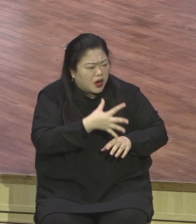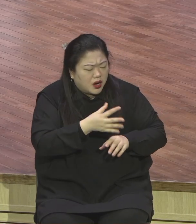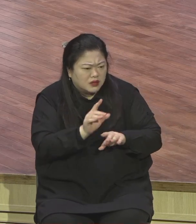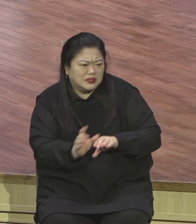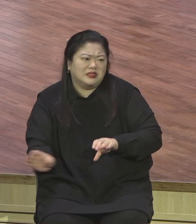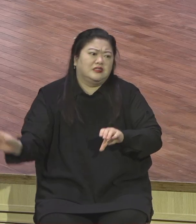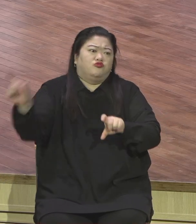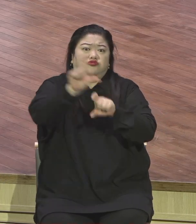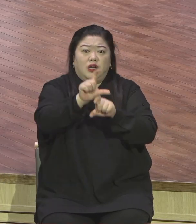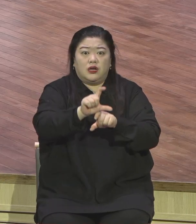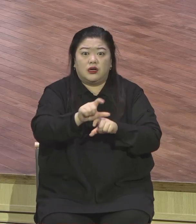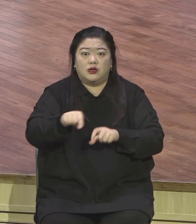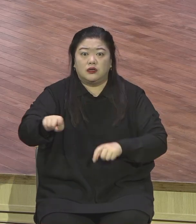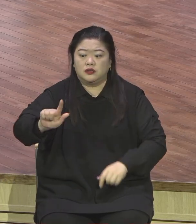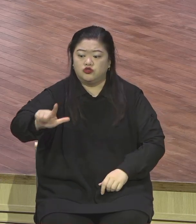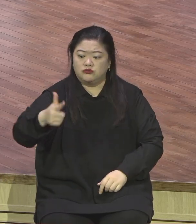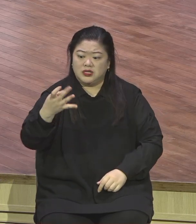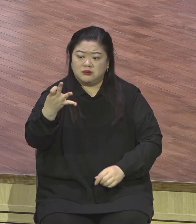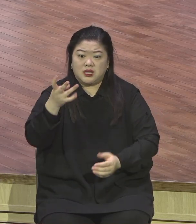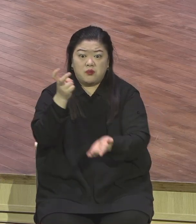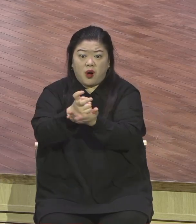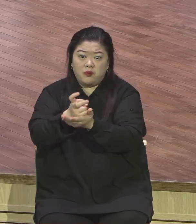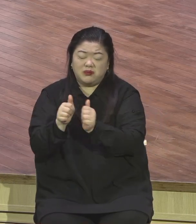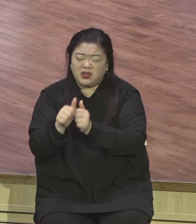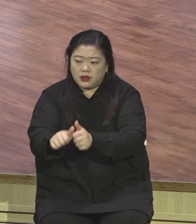고통을 받고 있는 상태였어요.